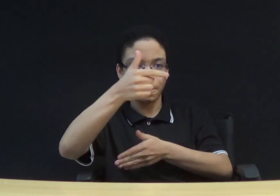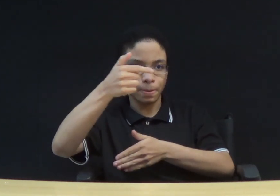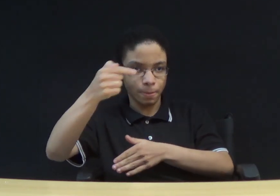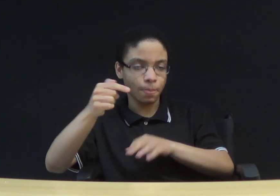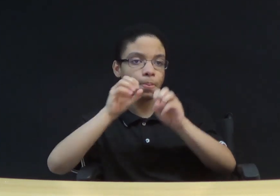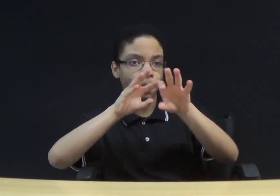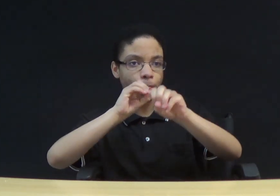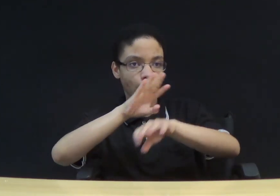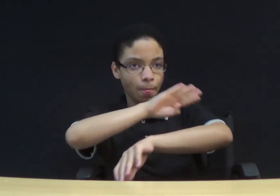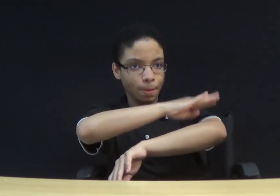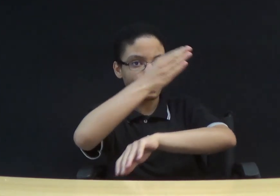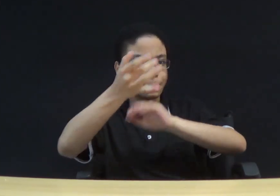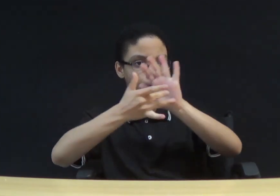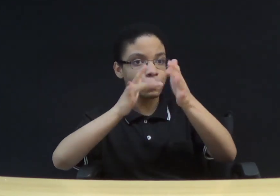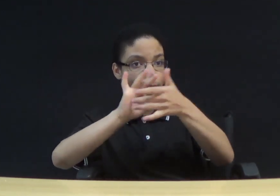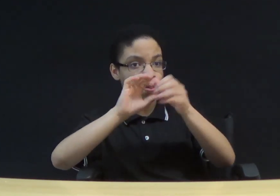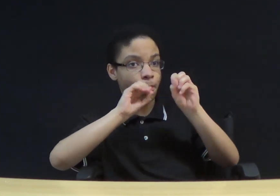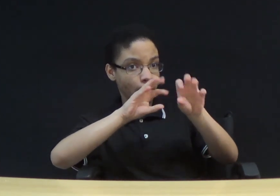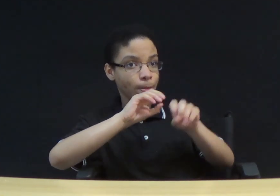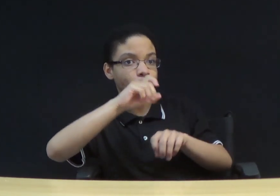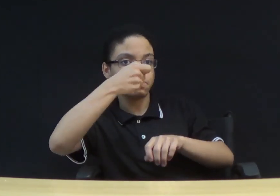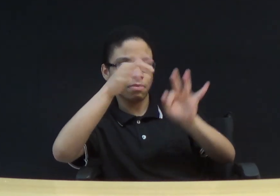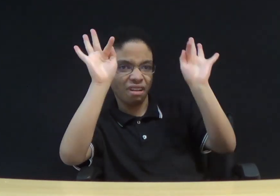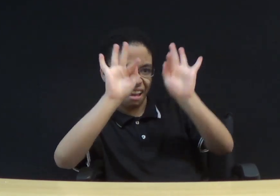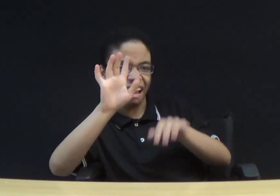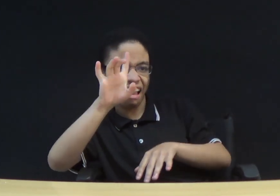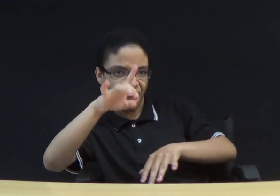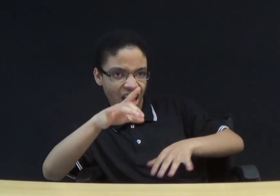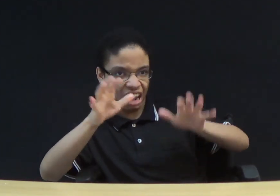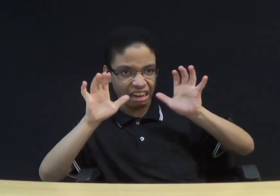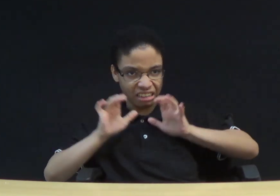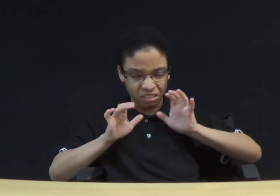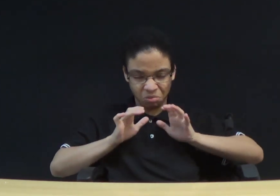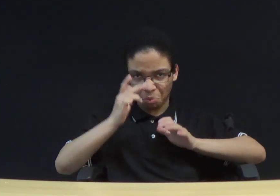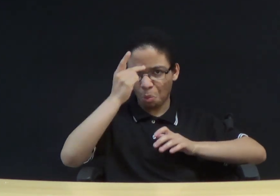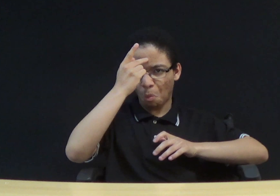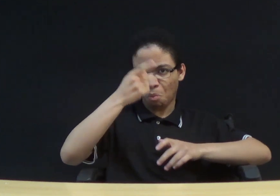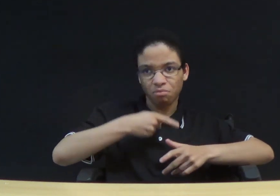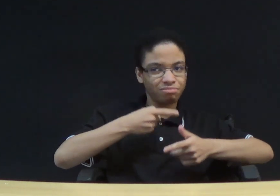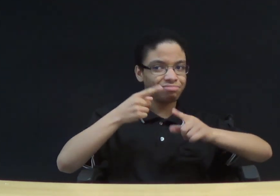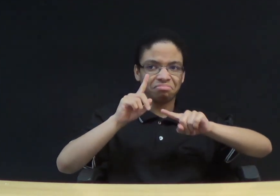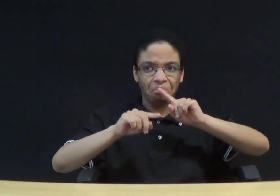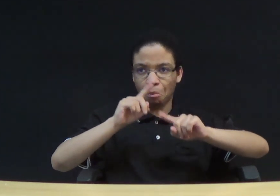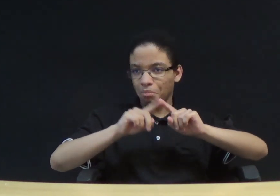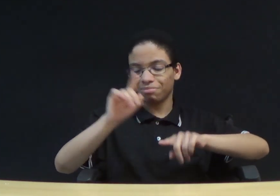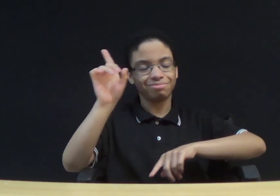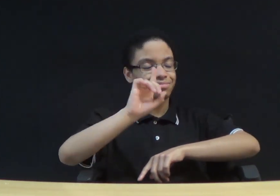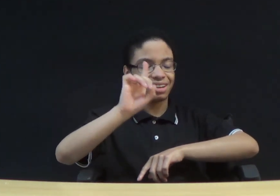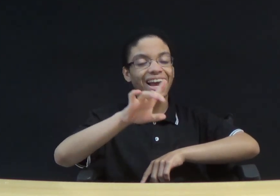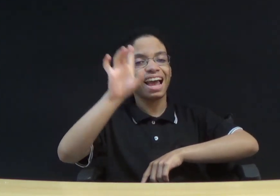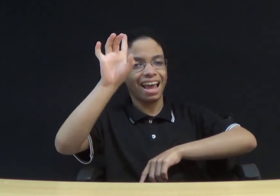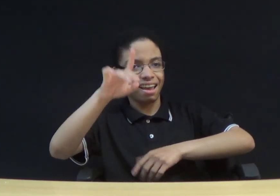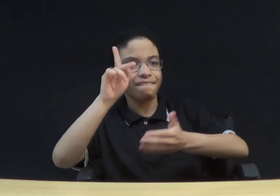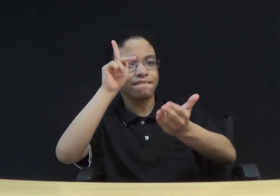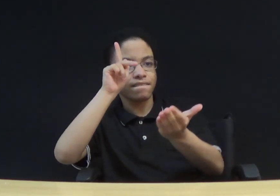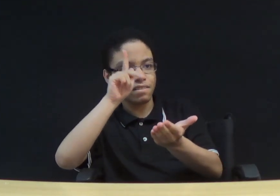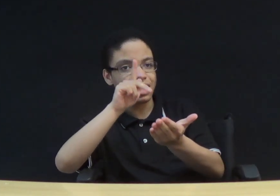verdadeira felicidade não é riqueza, nem coisas materiais, e sim seguir. Amar e fazer o que ele nos